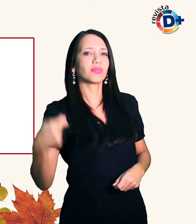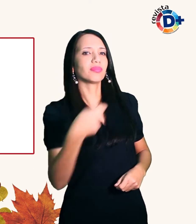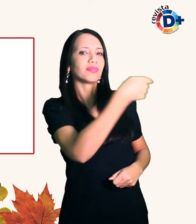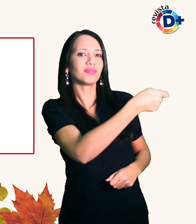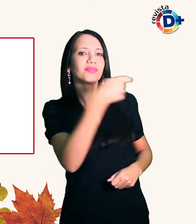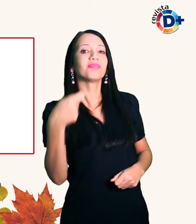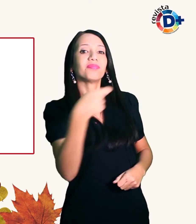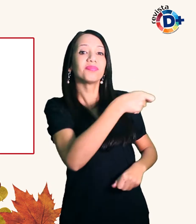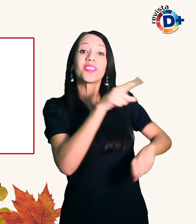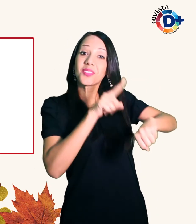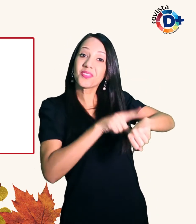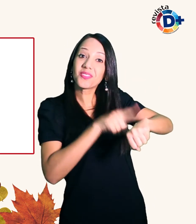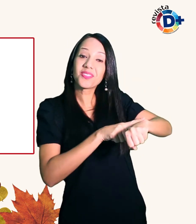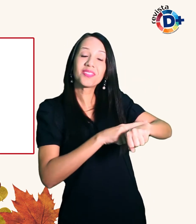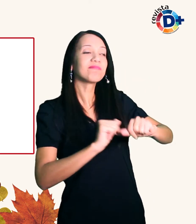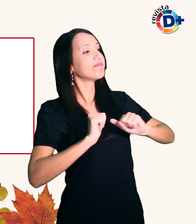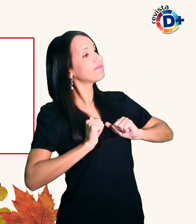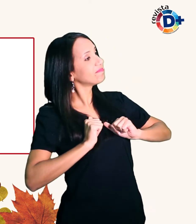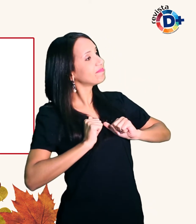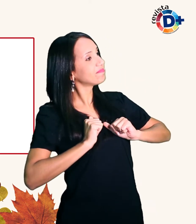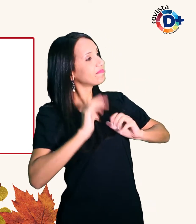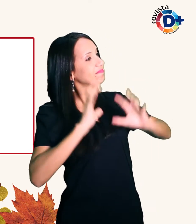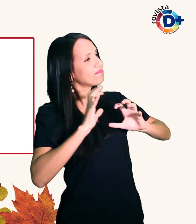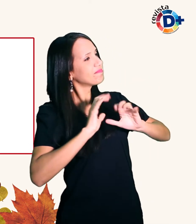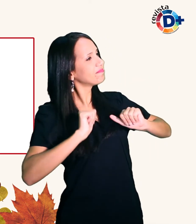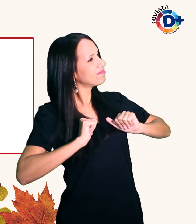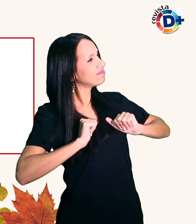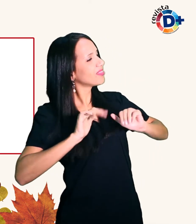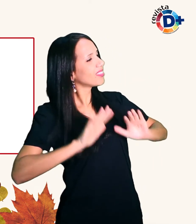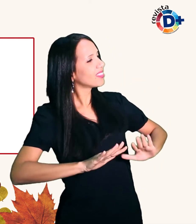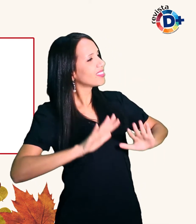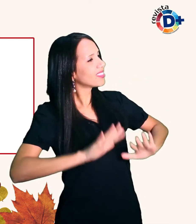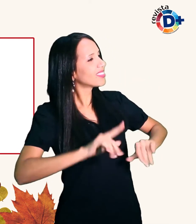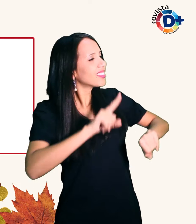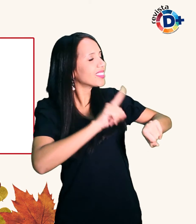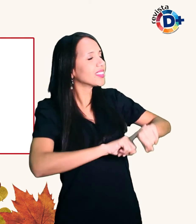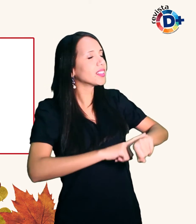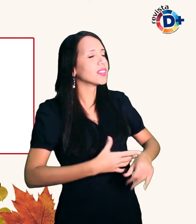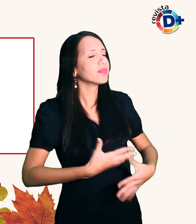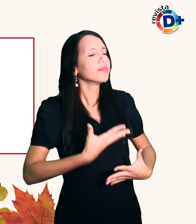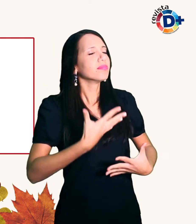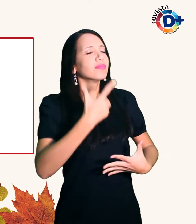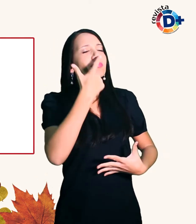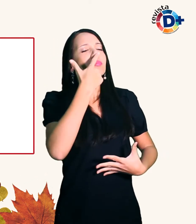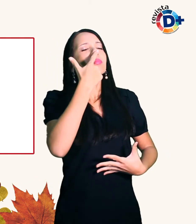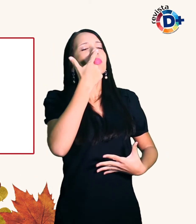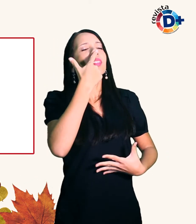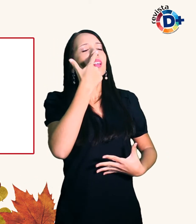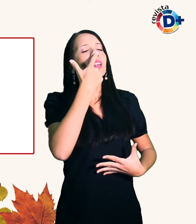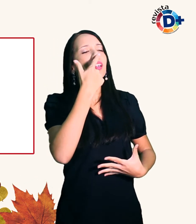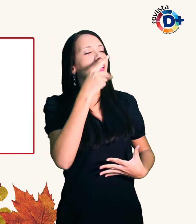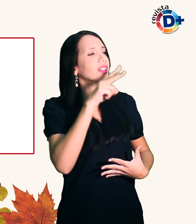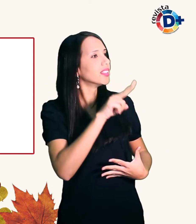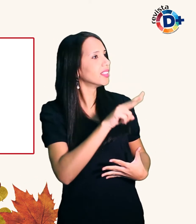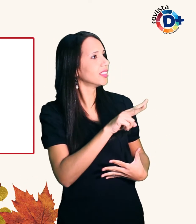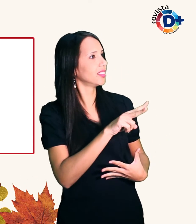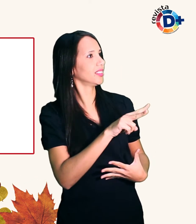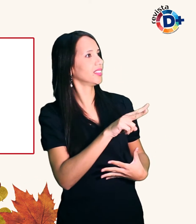de brigar os ânimos se acalmam porque você tem tempo de respirar olhar para a situação e ver se vale a pena